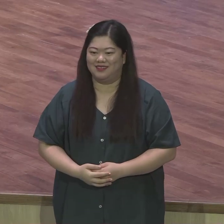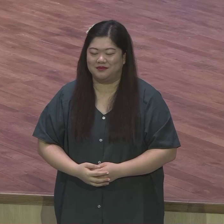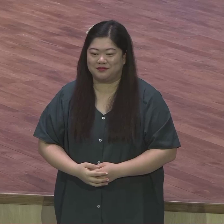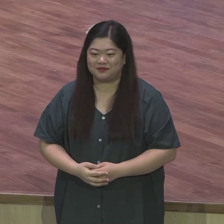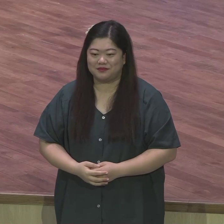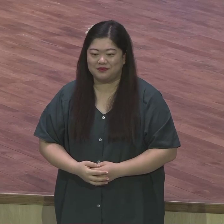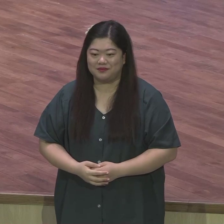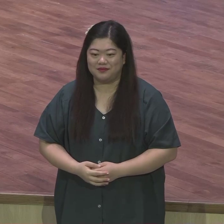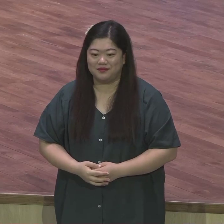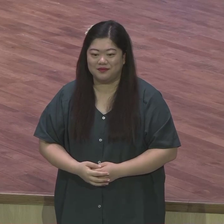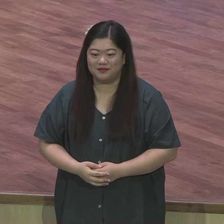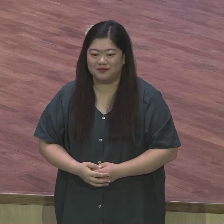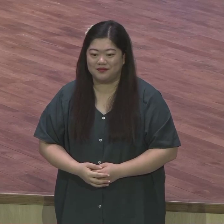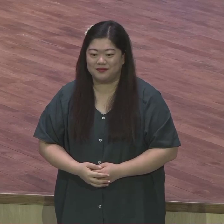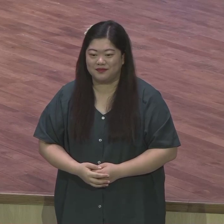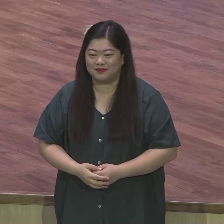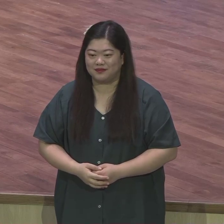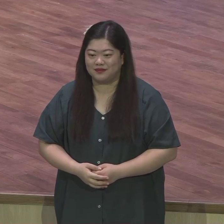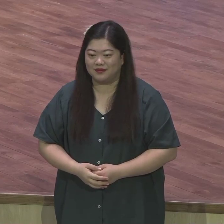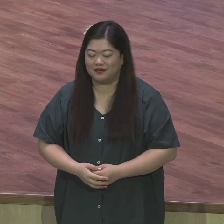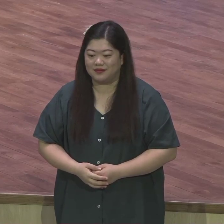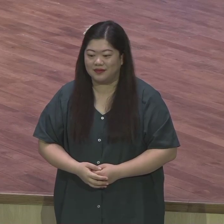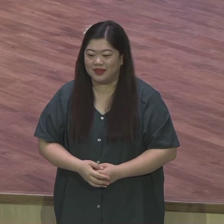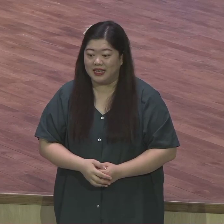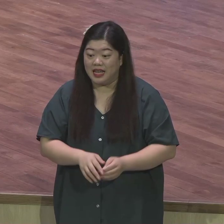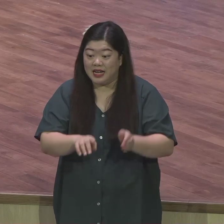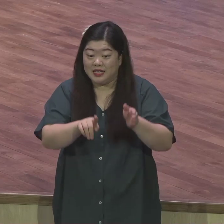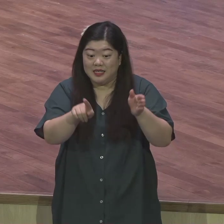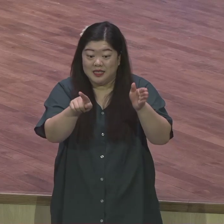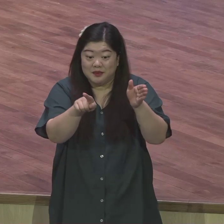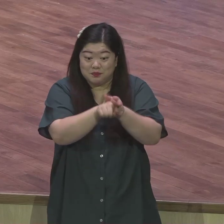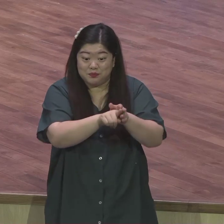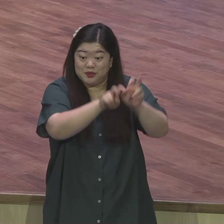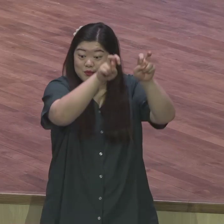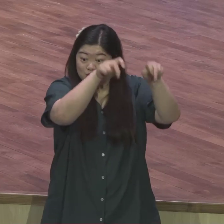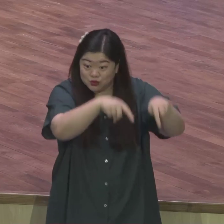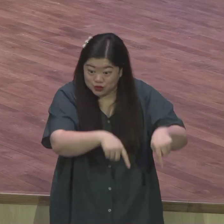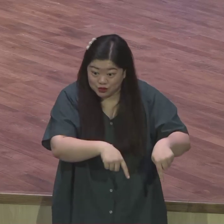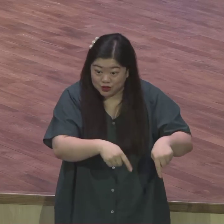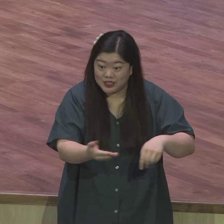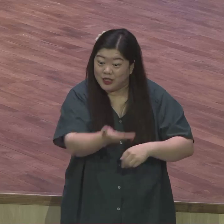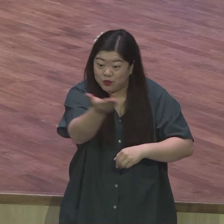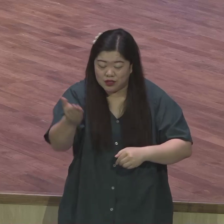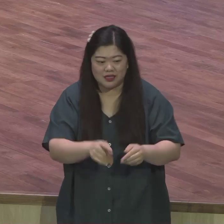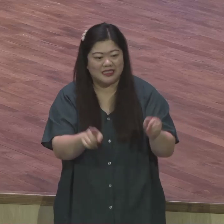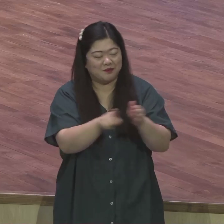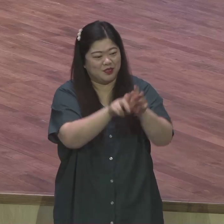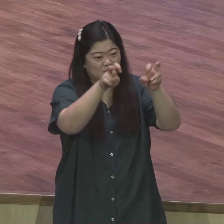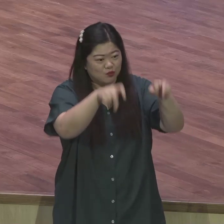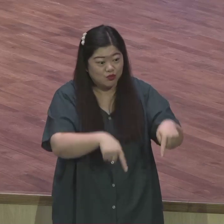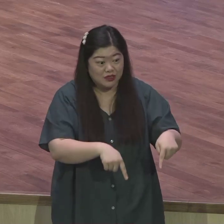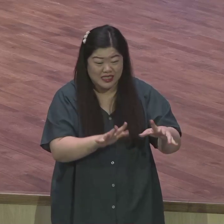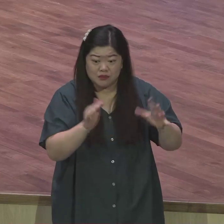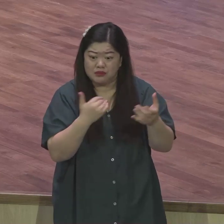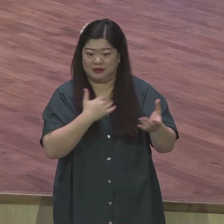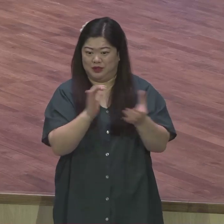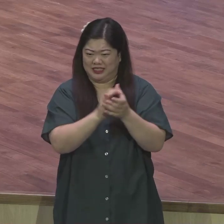불신자가 너 불신자를 만나는데 그 불신자에게 한 번도 복음을 되시지 못했다